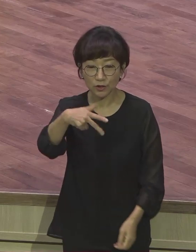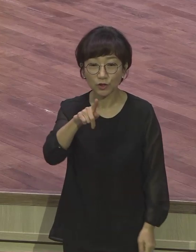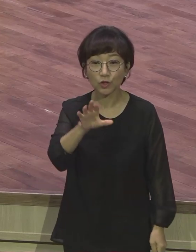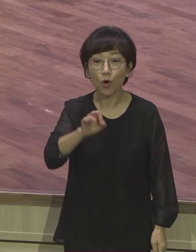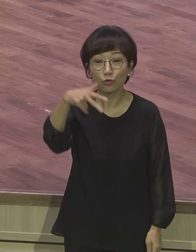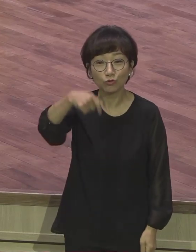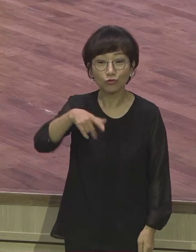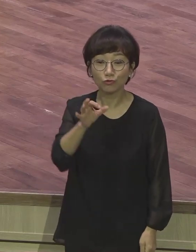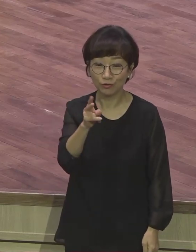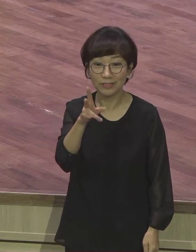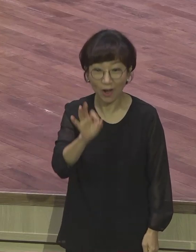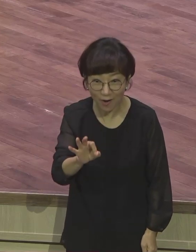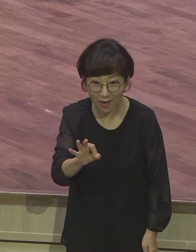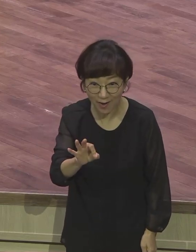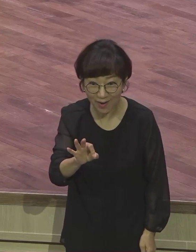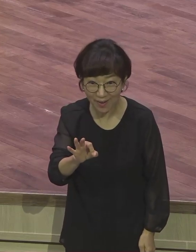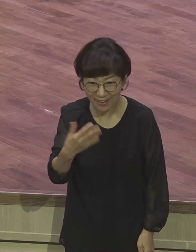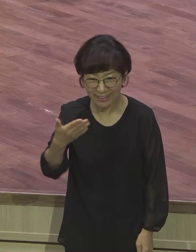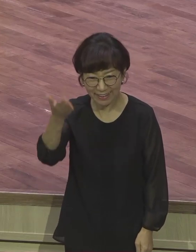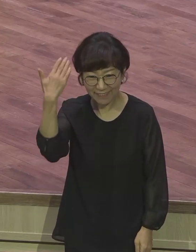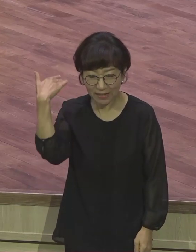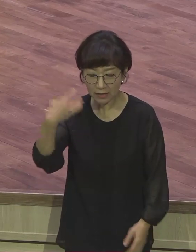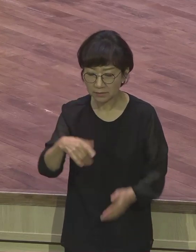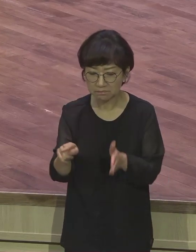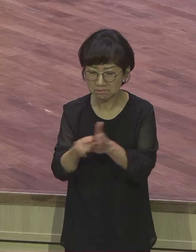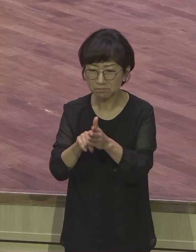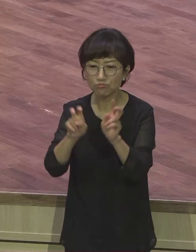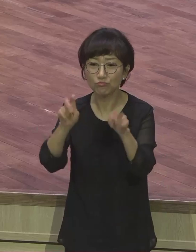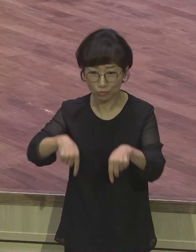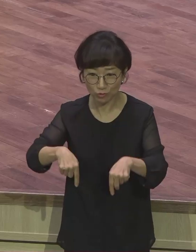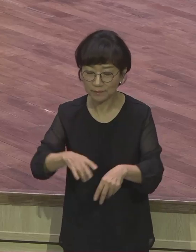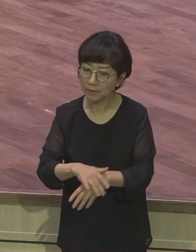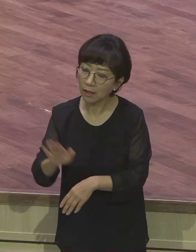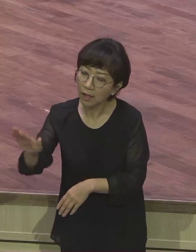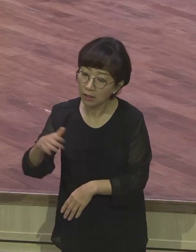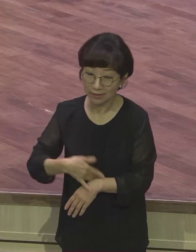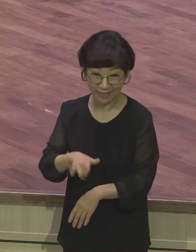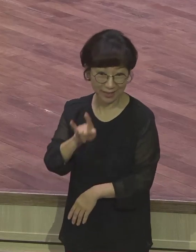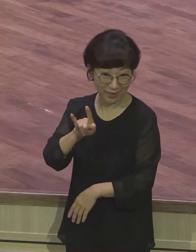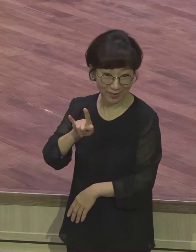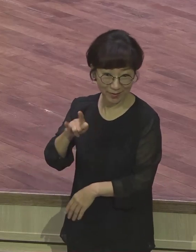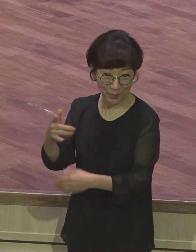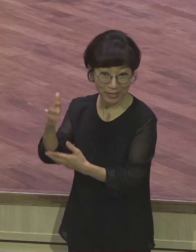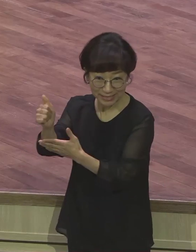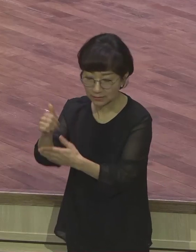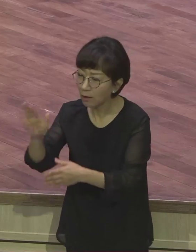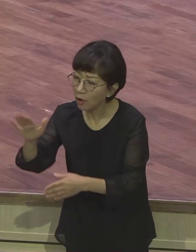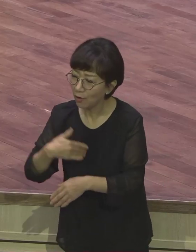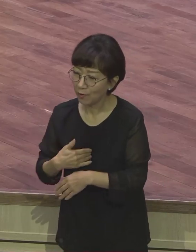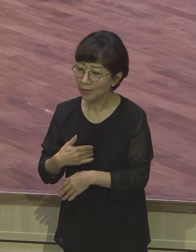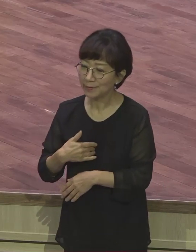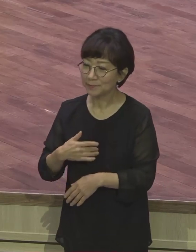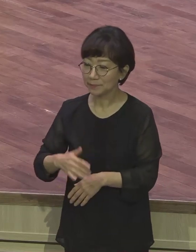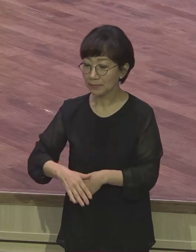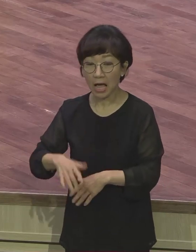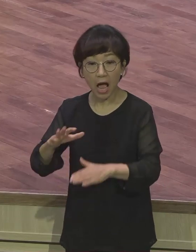기자들이 물었어요. 회장님은 출근할 때 어디 출근합니까? 나는 소풍 가는 기분으로